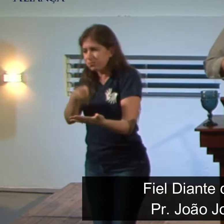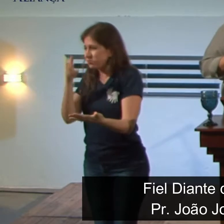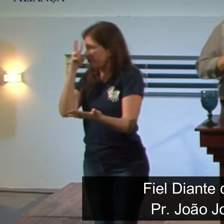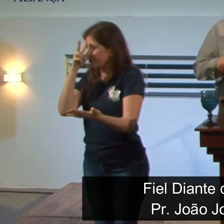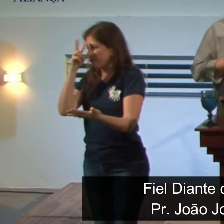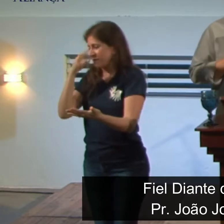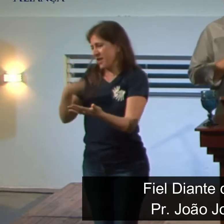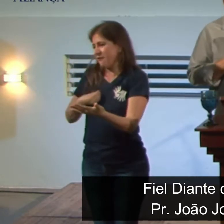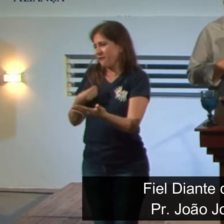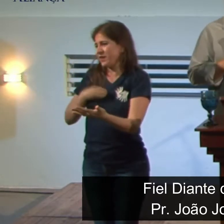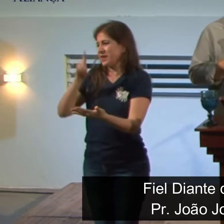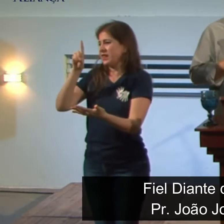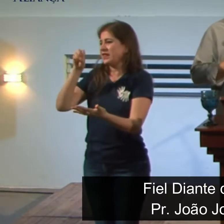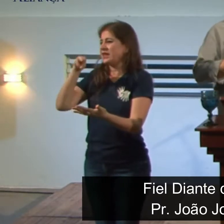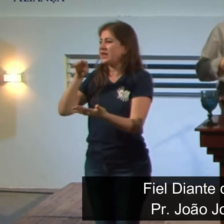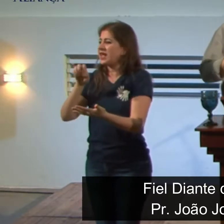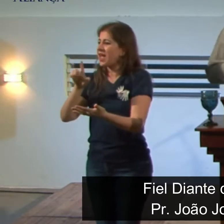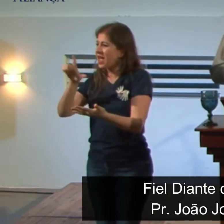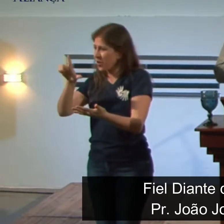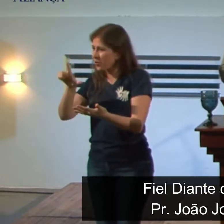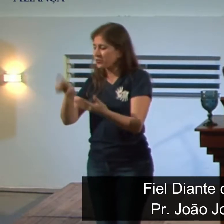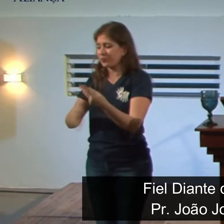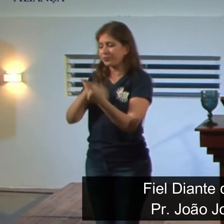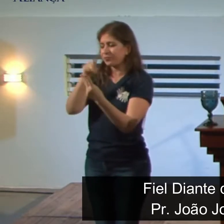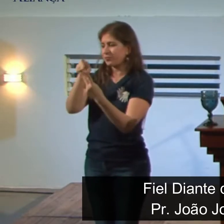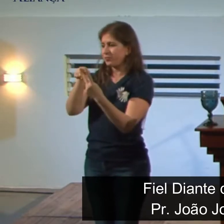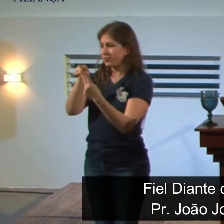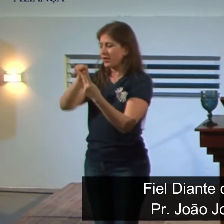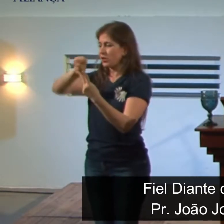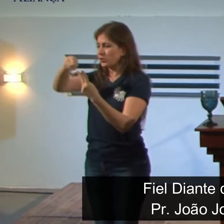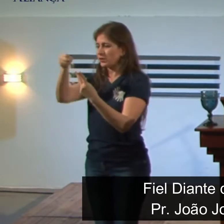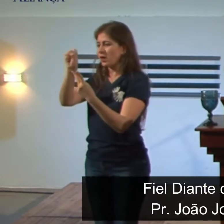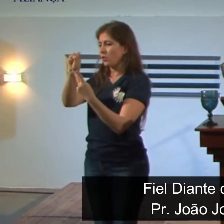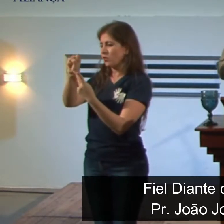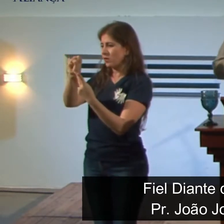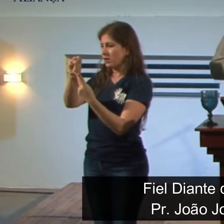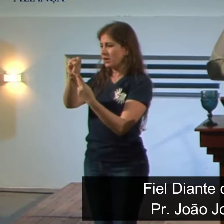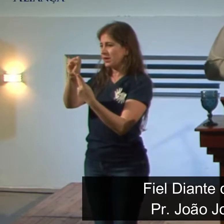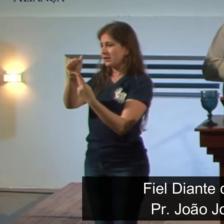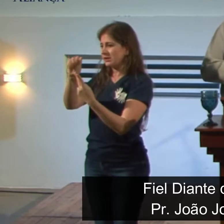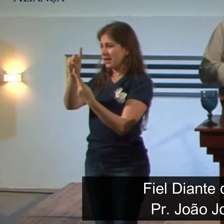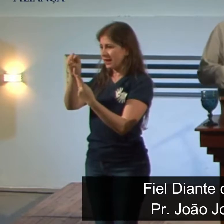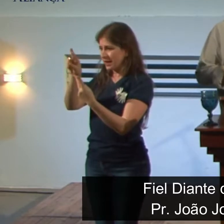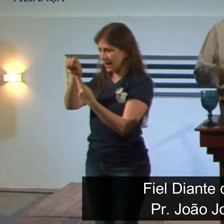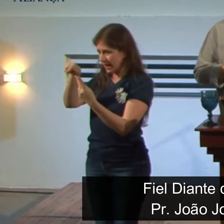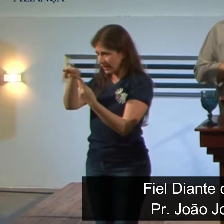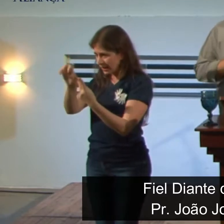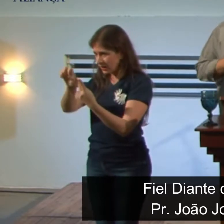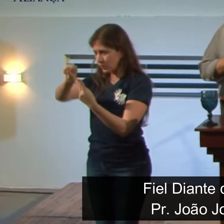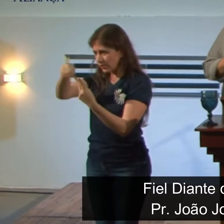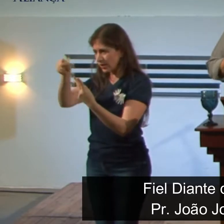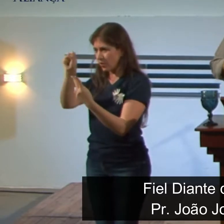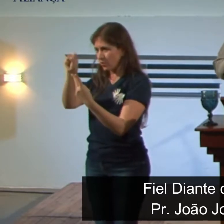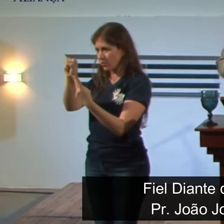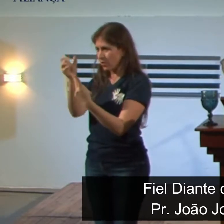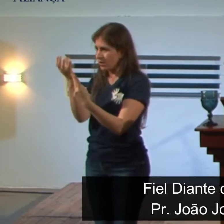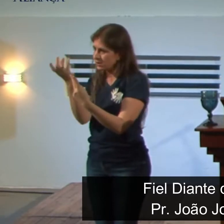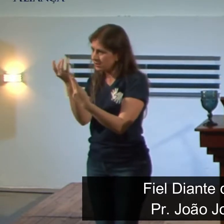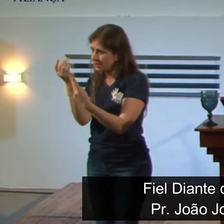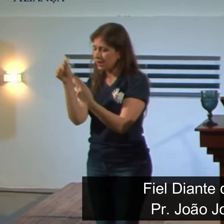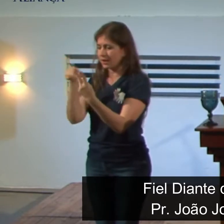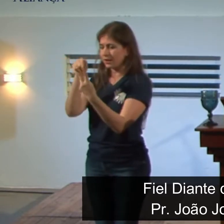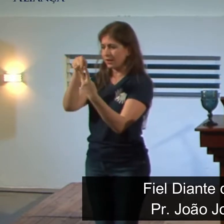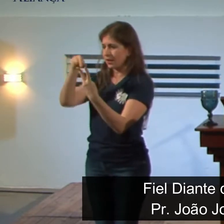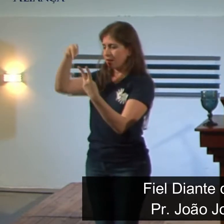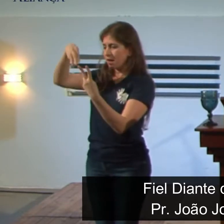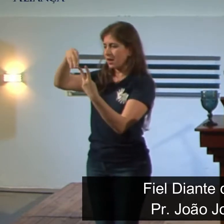da vida de Daniel, e aqui nós vamos ter apenas um apanhado desse primeiro capítulo, mas eu aconselho você a ler esse livro, porque